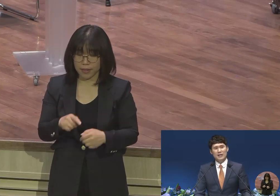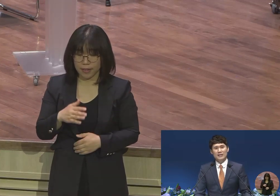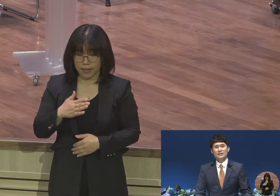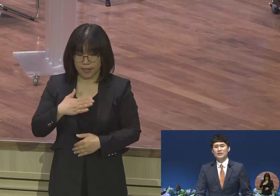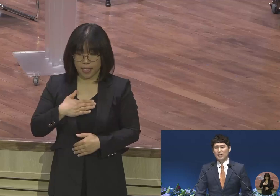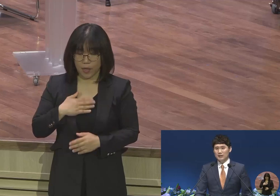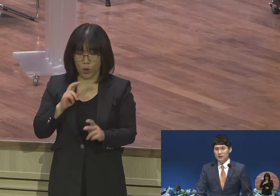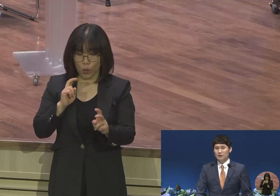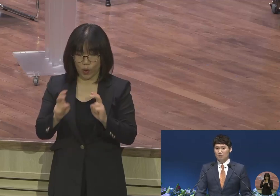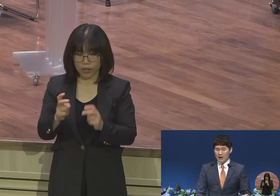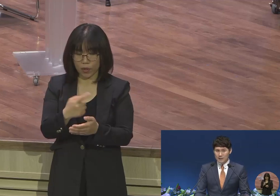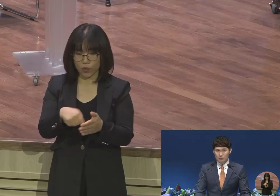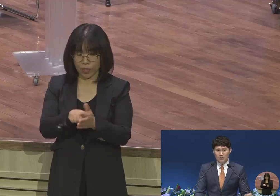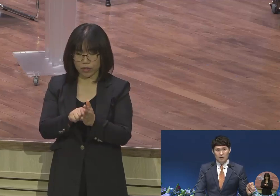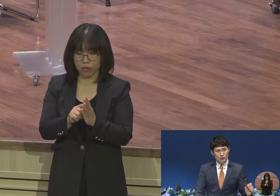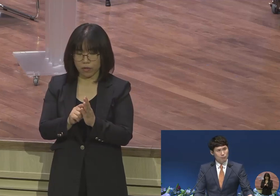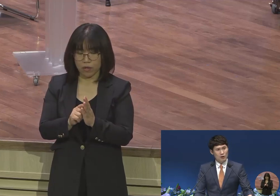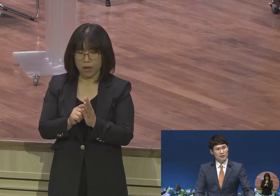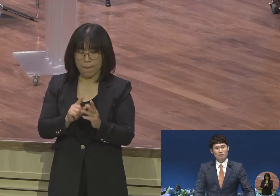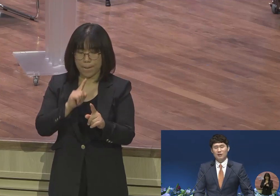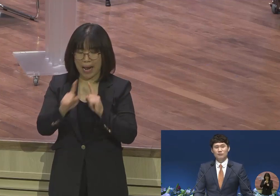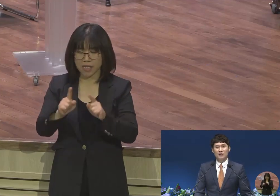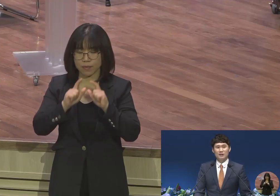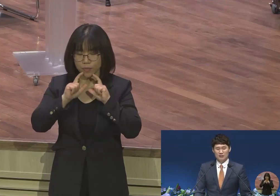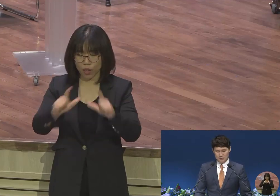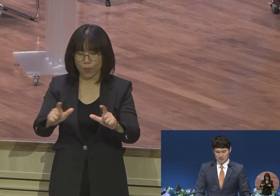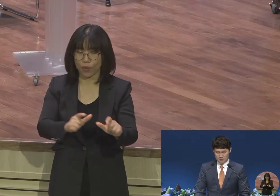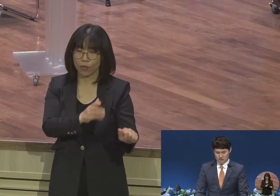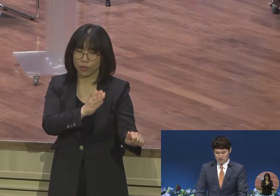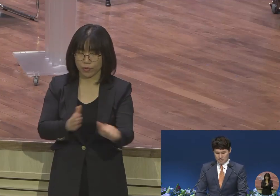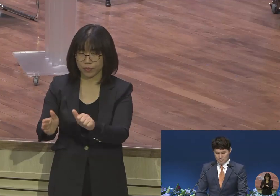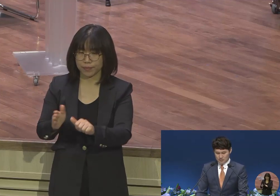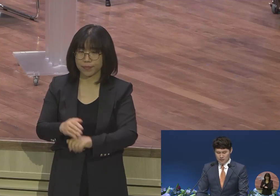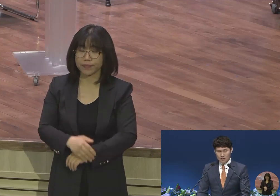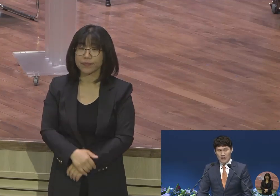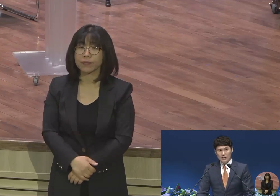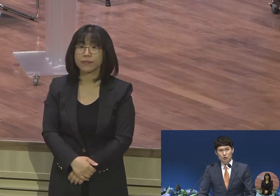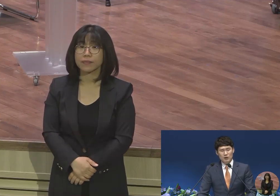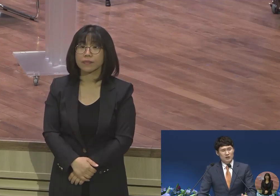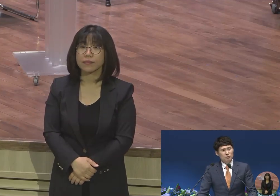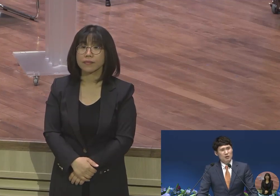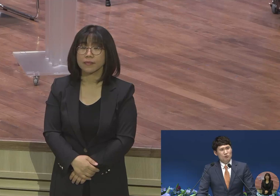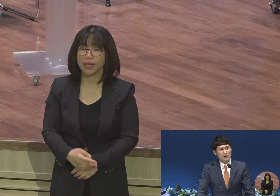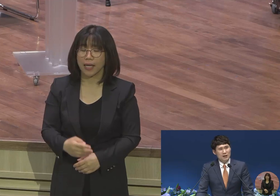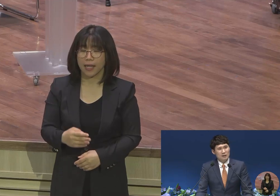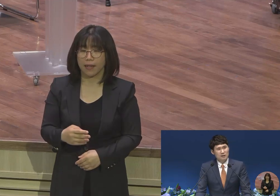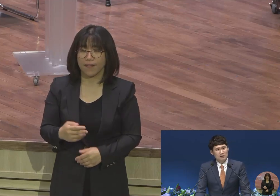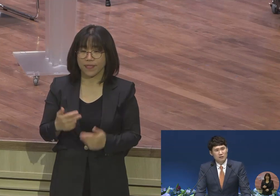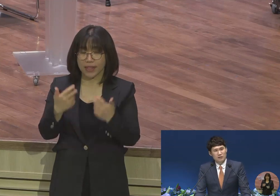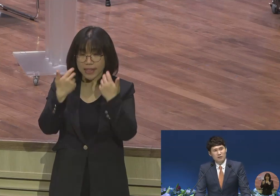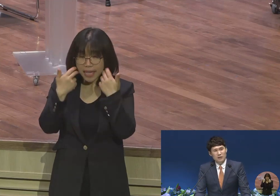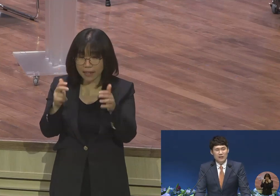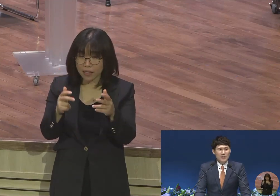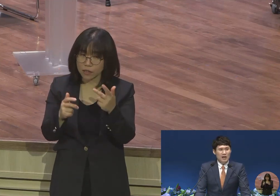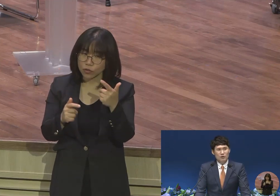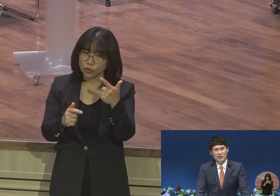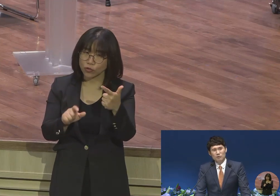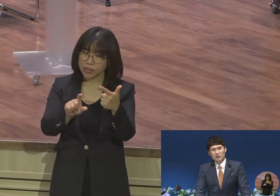대상자를 향해서 말씀을 선포하시기 바랍니다 다니엘 6장 10절에 보니까 다니엘이 하루에 세 번씩